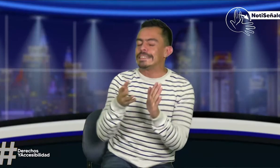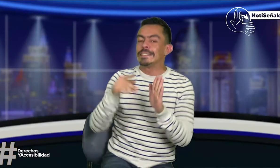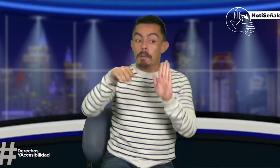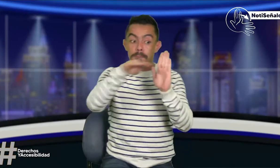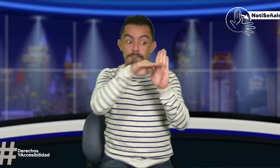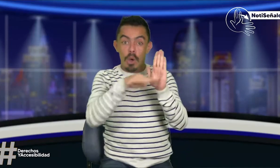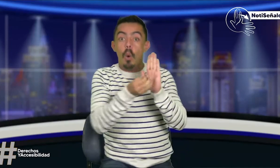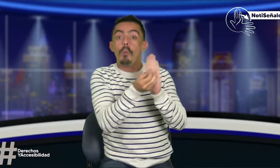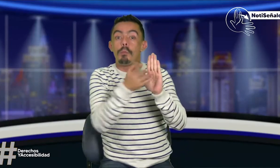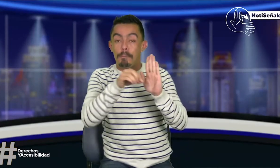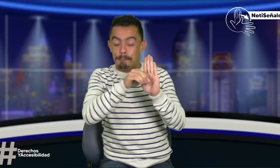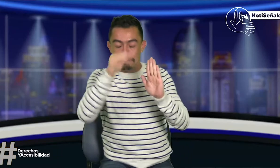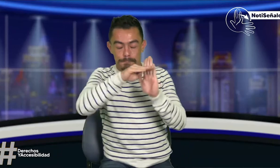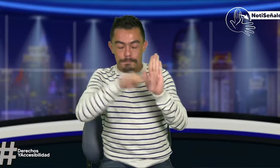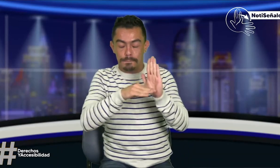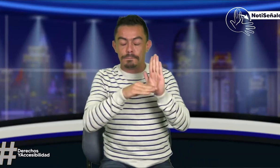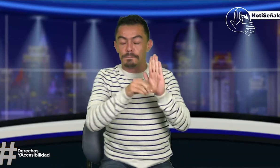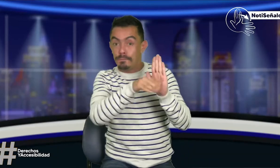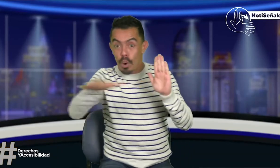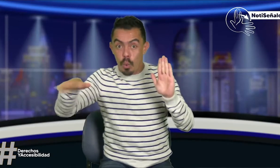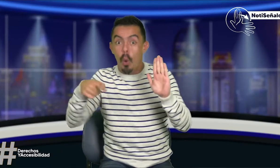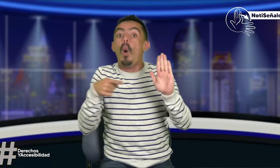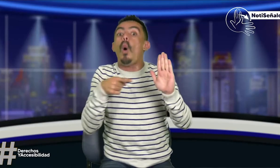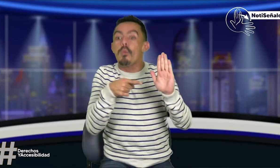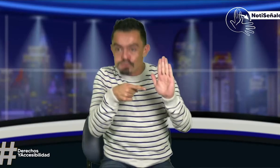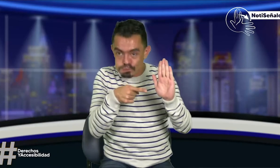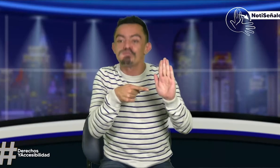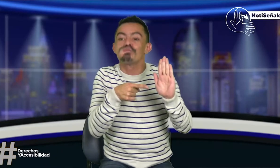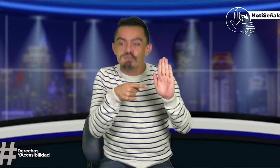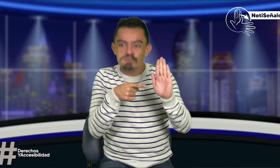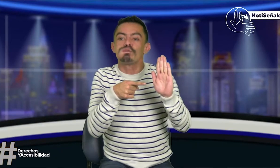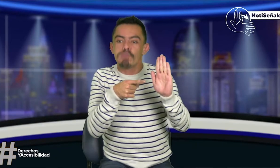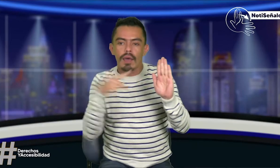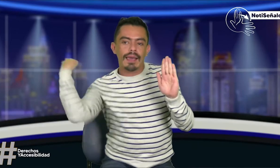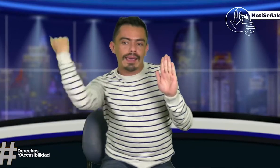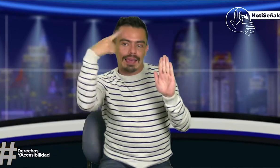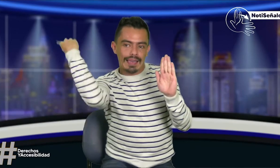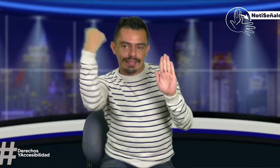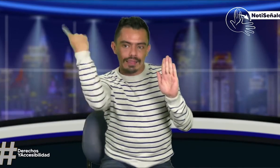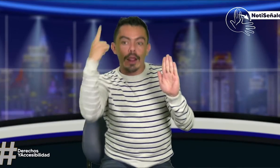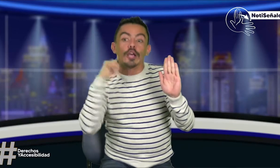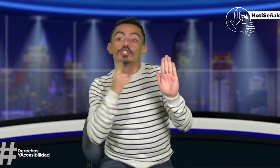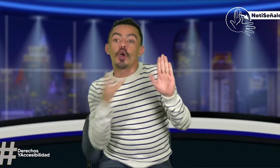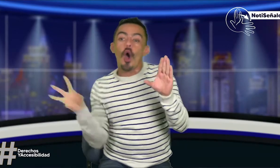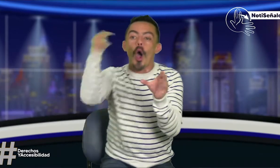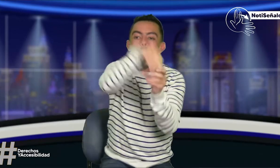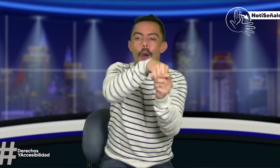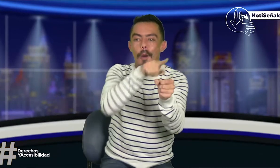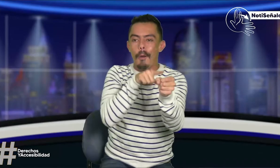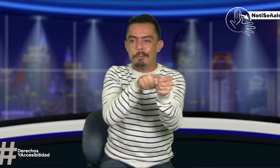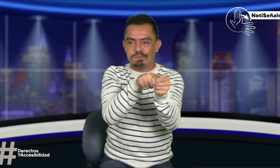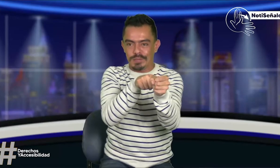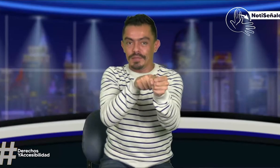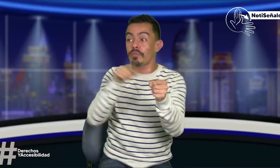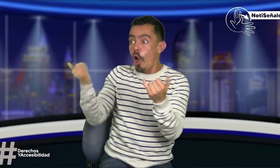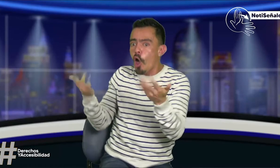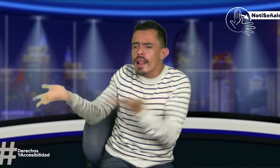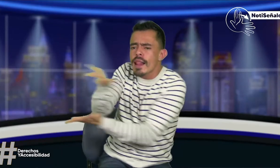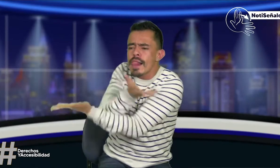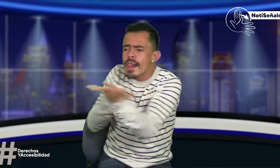unas propuestas y caímos en cuenta de ciertas cosas. Hablando de política pública, que es como temas generales, hablando de